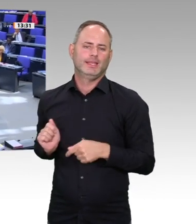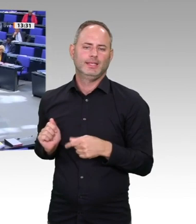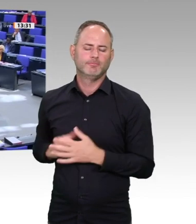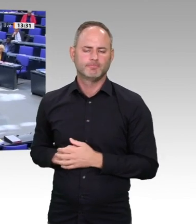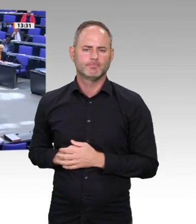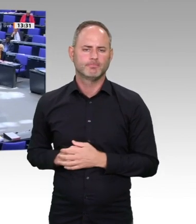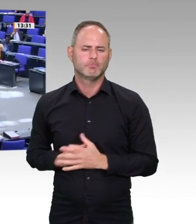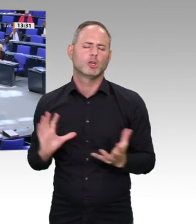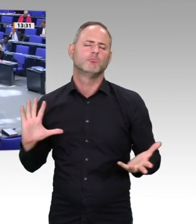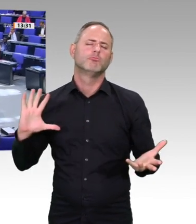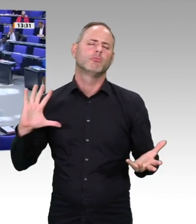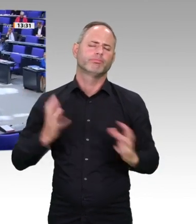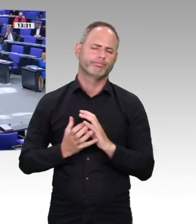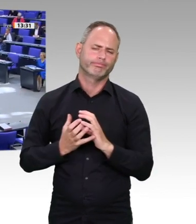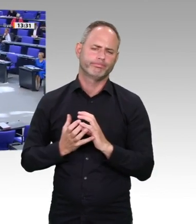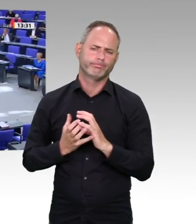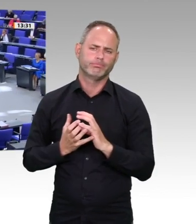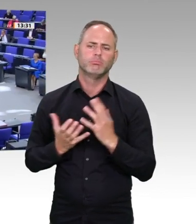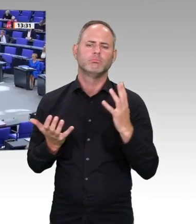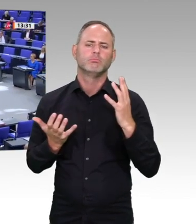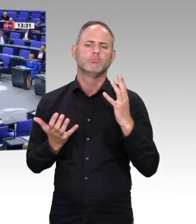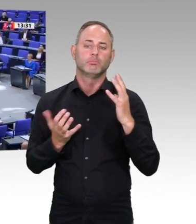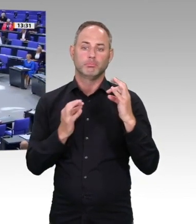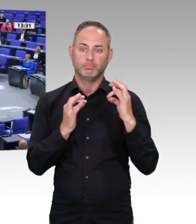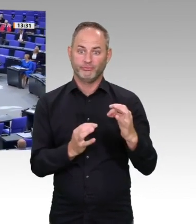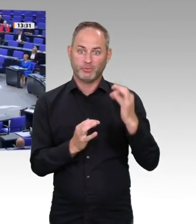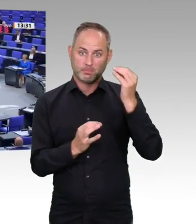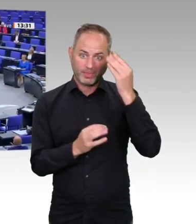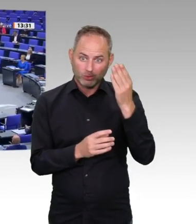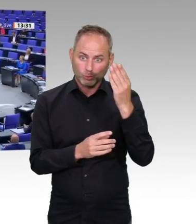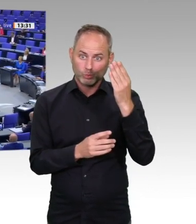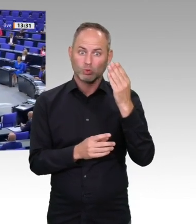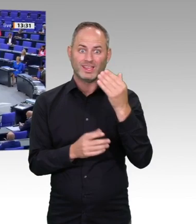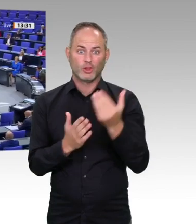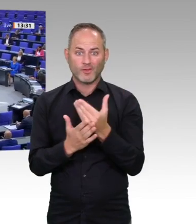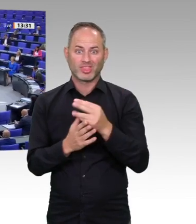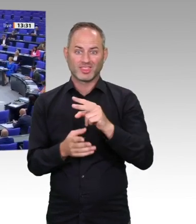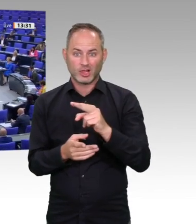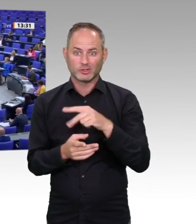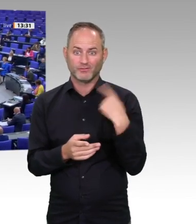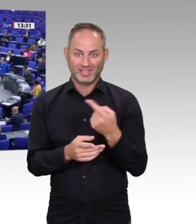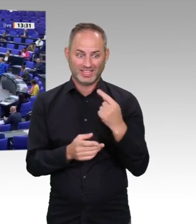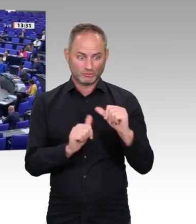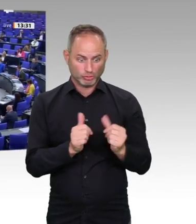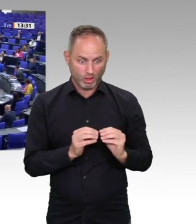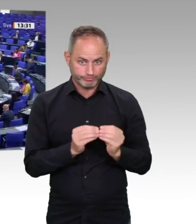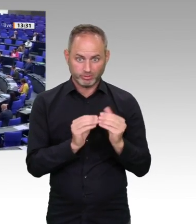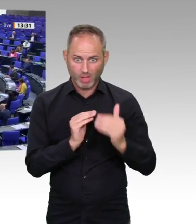Sehr geehrter Herr Präsident, liebe Kolleginnen und Kollegen, hört auf die Wissenschaft. Das war der Slogan der vielen jungen Menschen, die